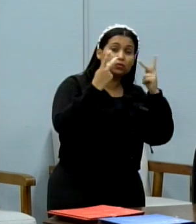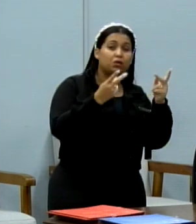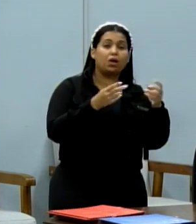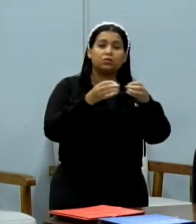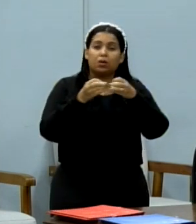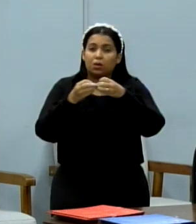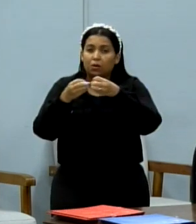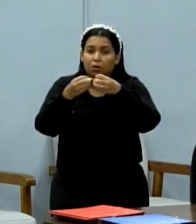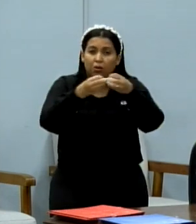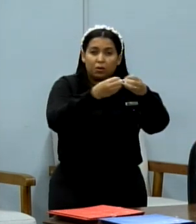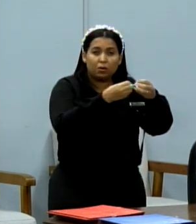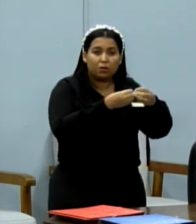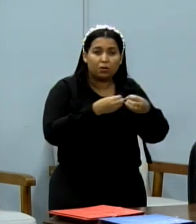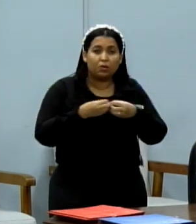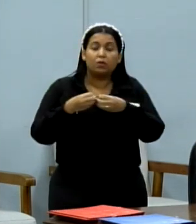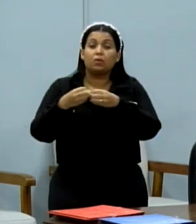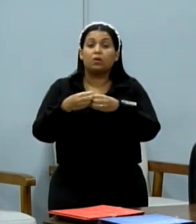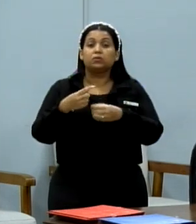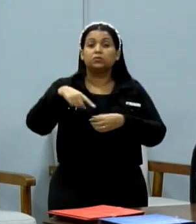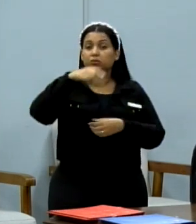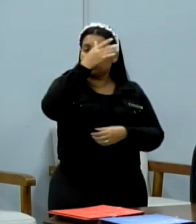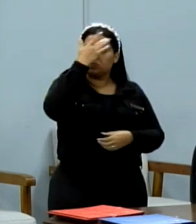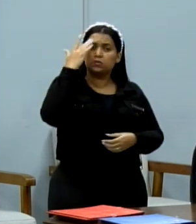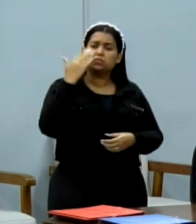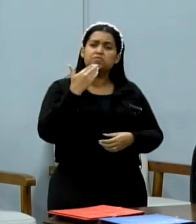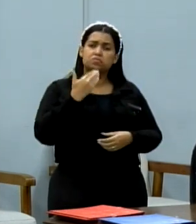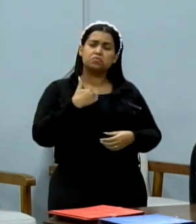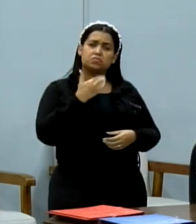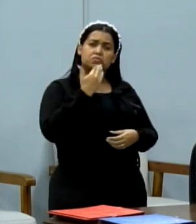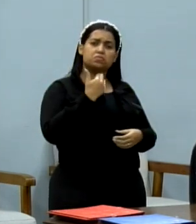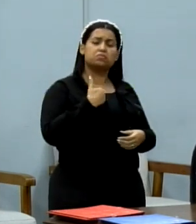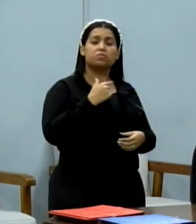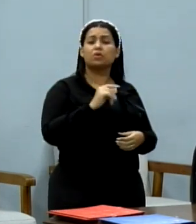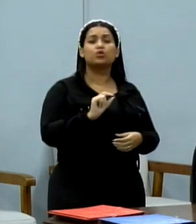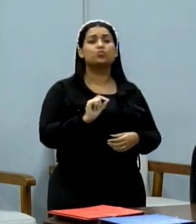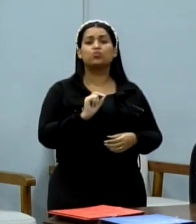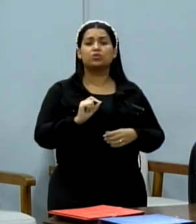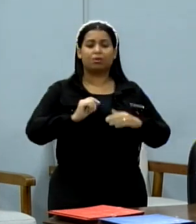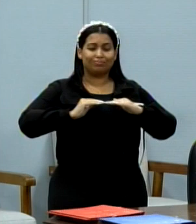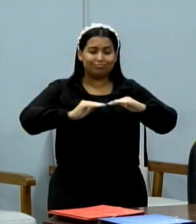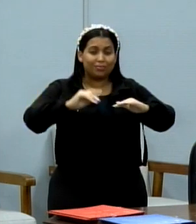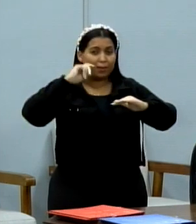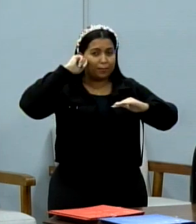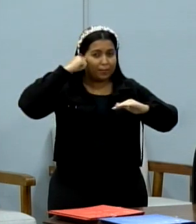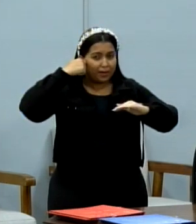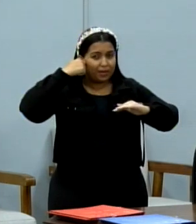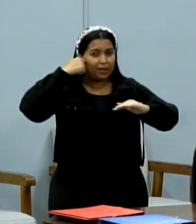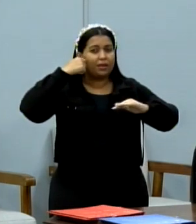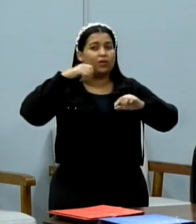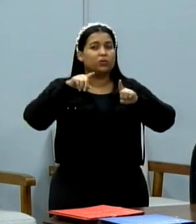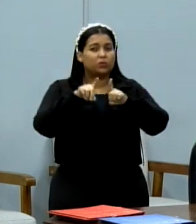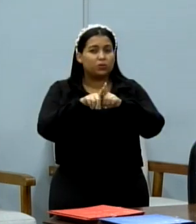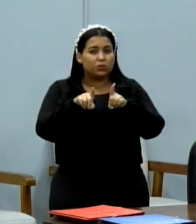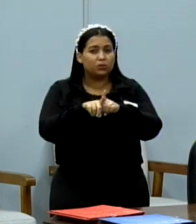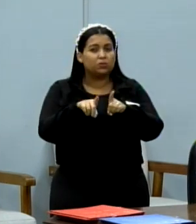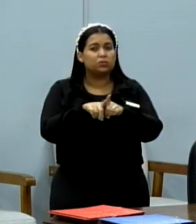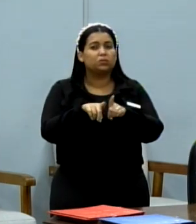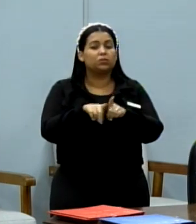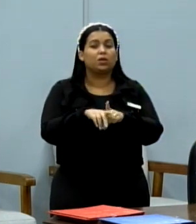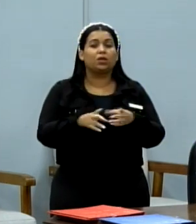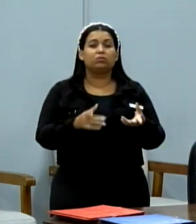regularizados em que as pessoas cobram a questão do asfalto, de infraestrutura,